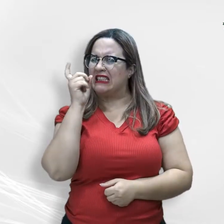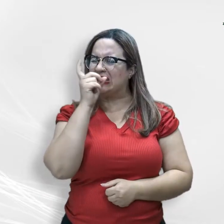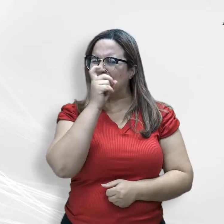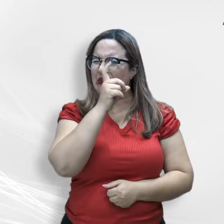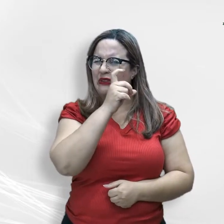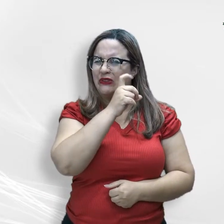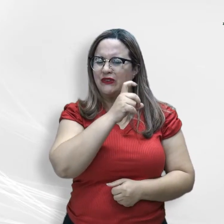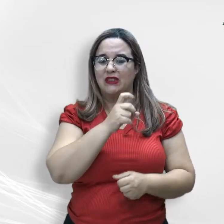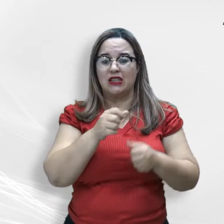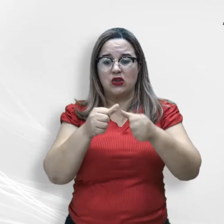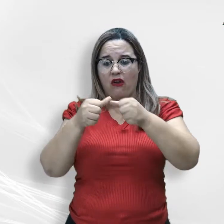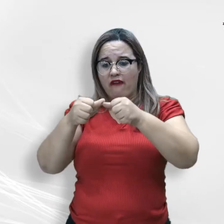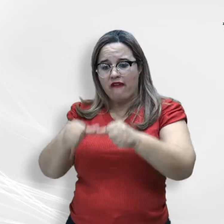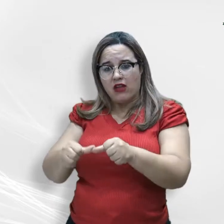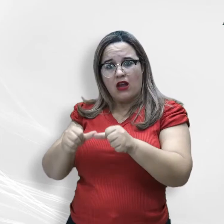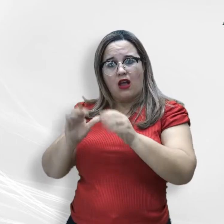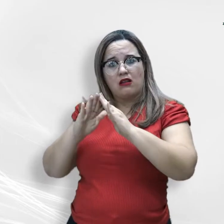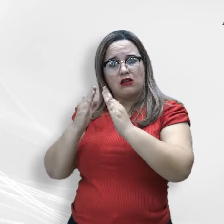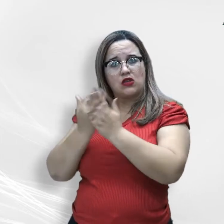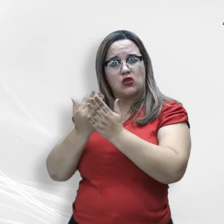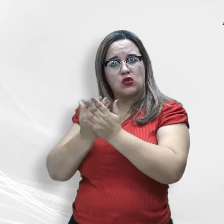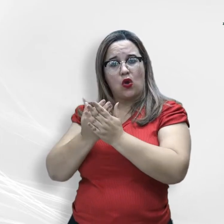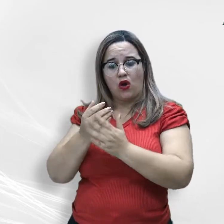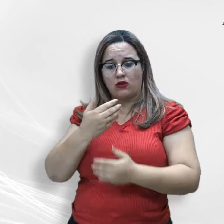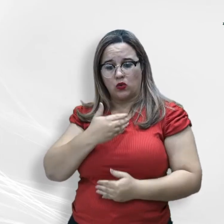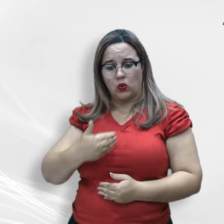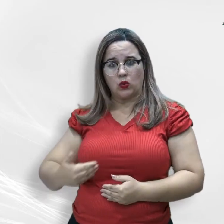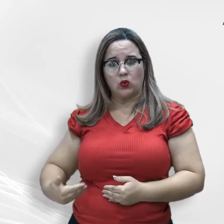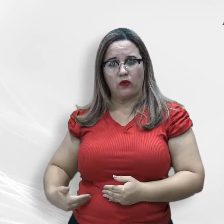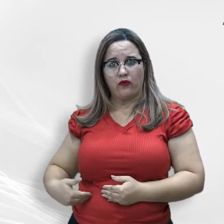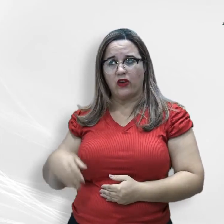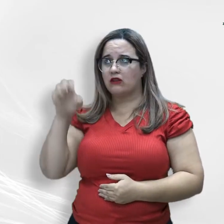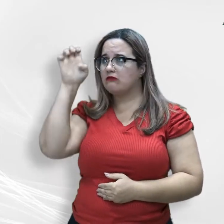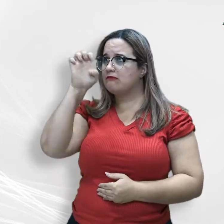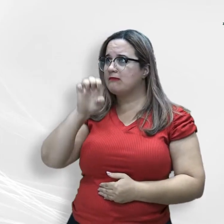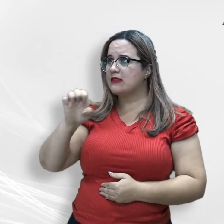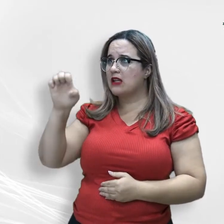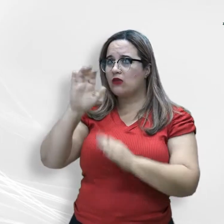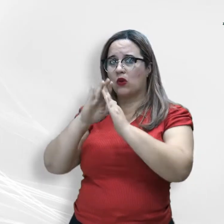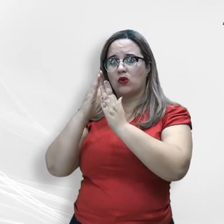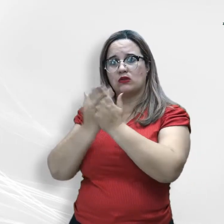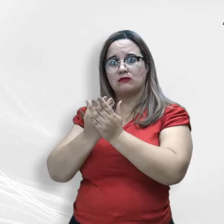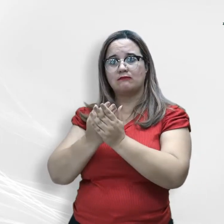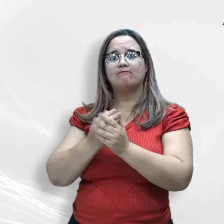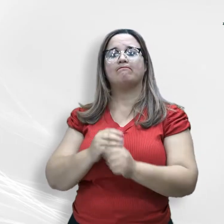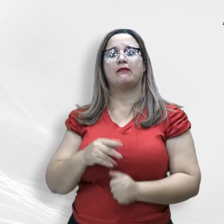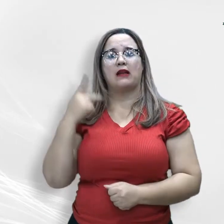permanência na escola dos alunos da Rede Estadual de Educação, sustentou a Procuradoria-Geral de Justiça.